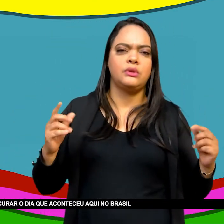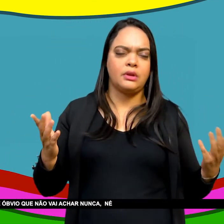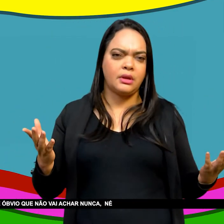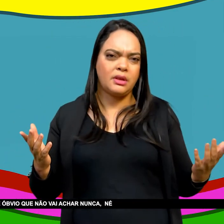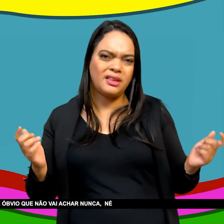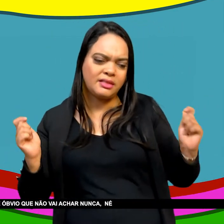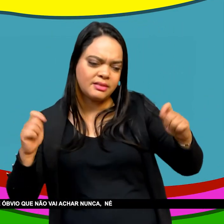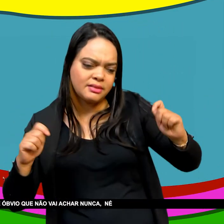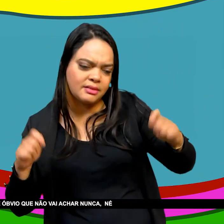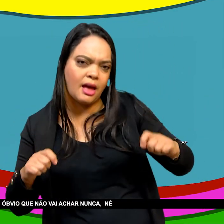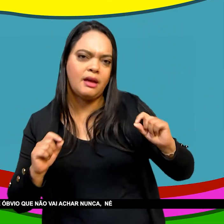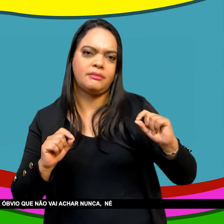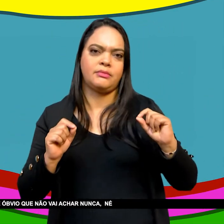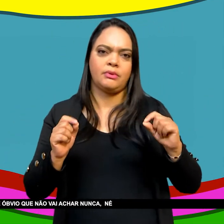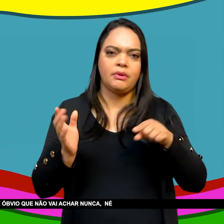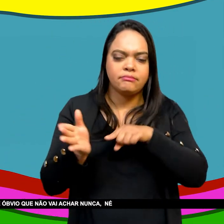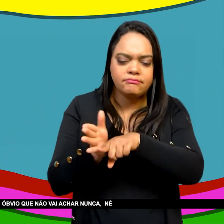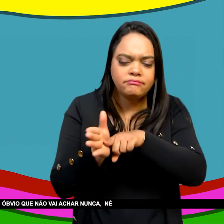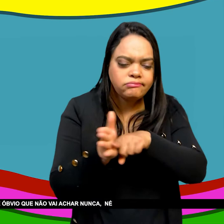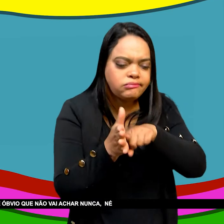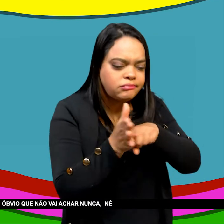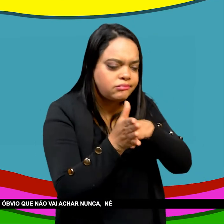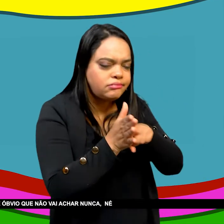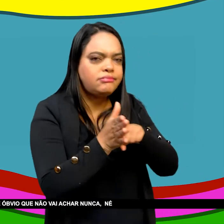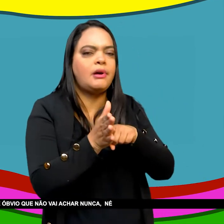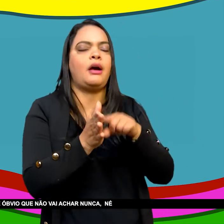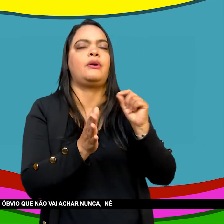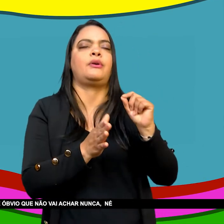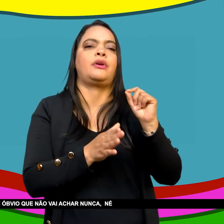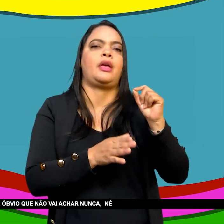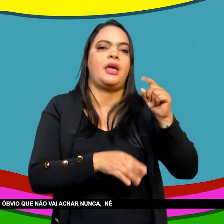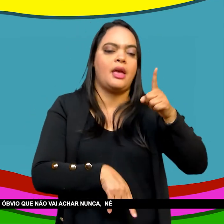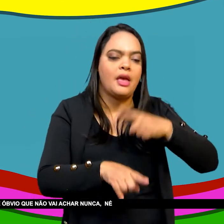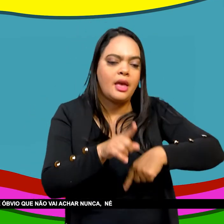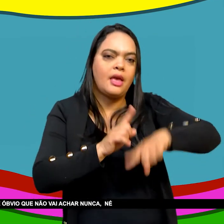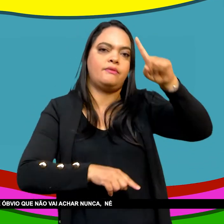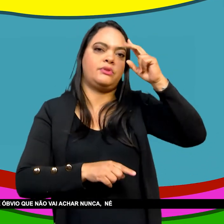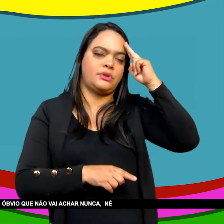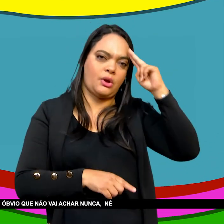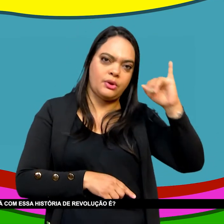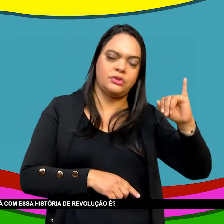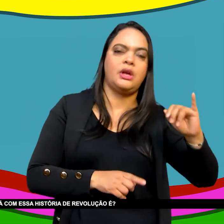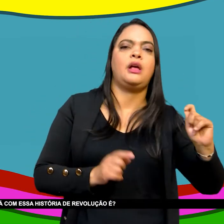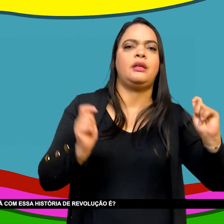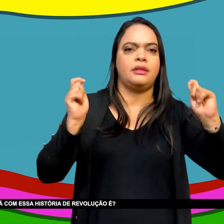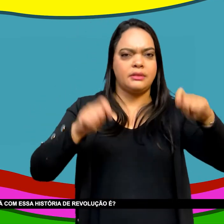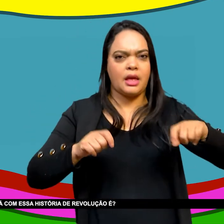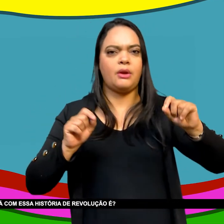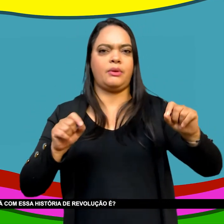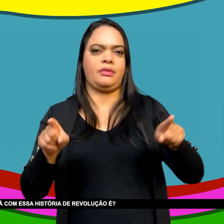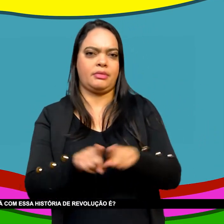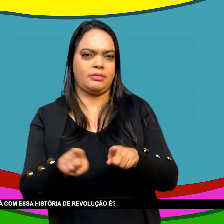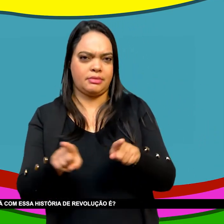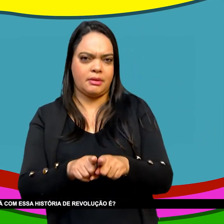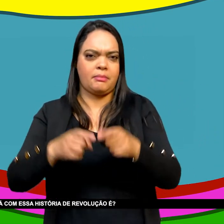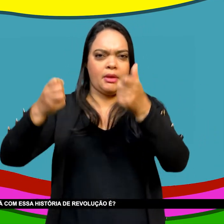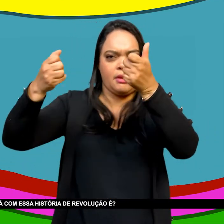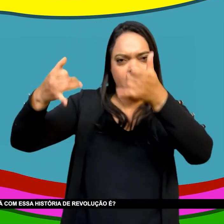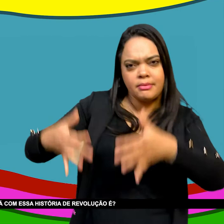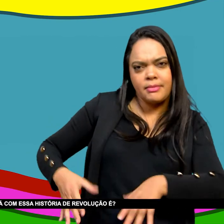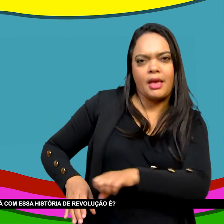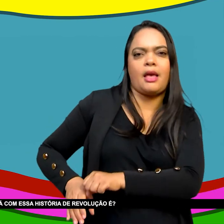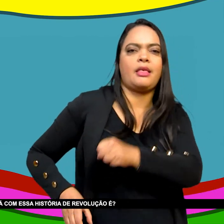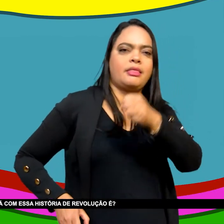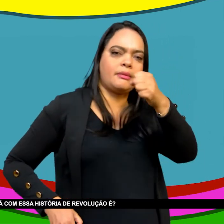Brasil Do mesmo modo Que aconteceu Na revolução do Haiti É óbvio Que não vai achar nunca Então assim Isso até hoje Me